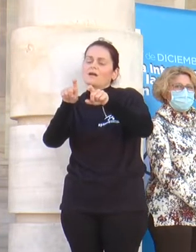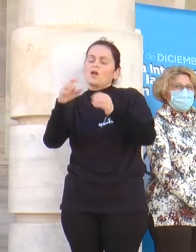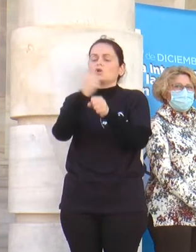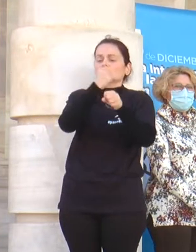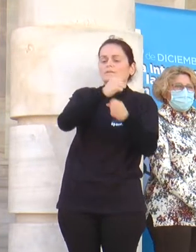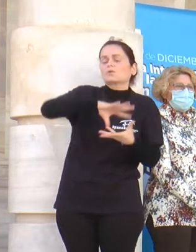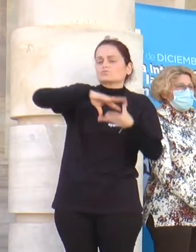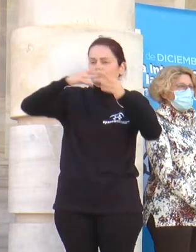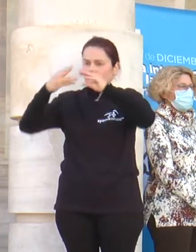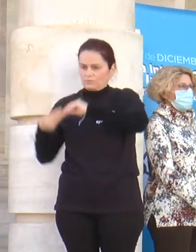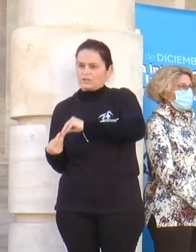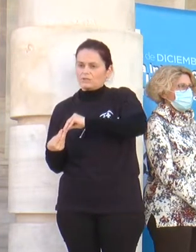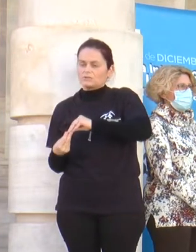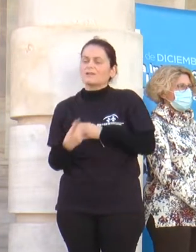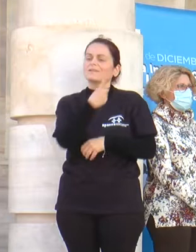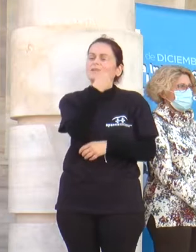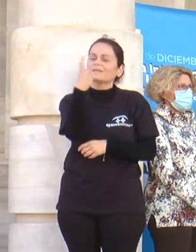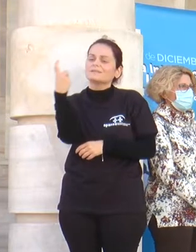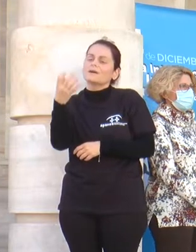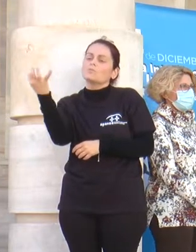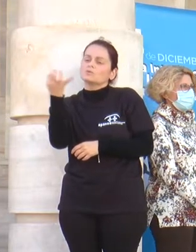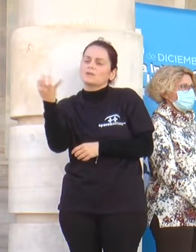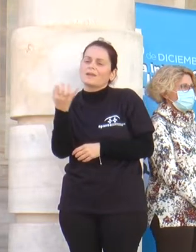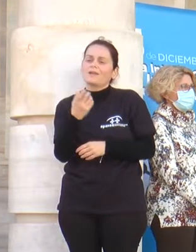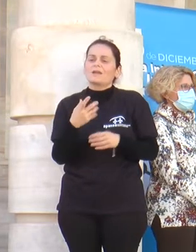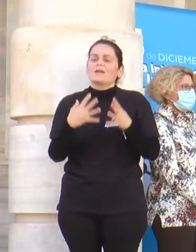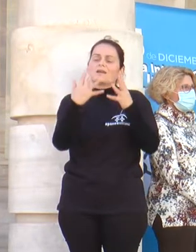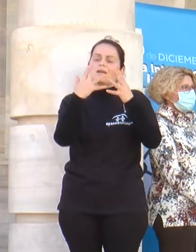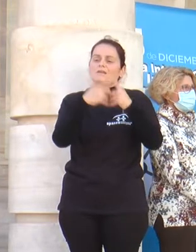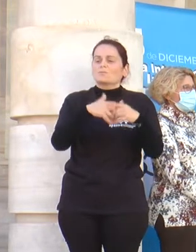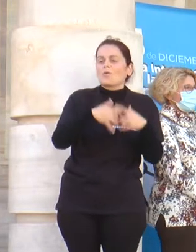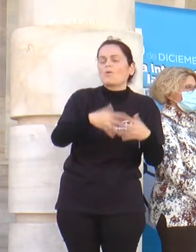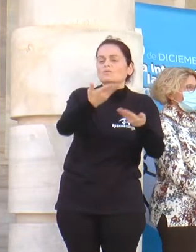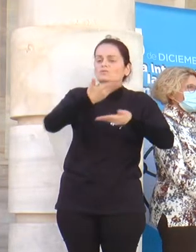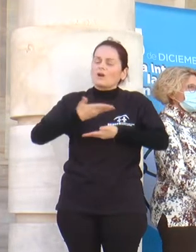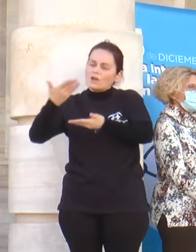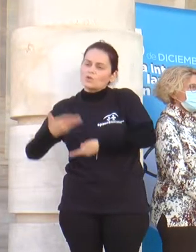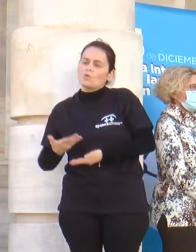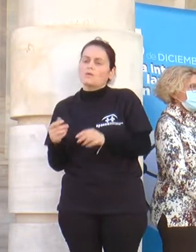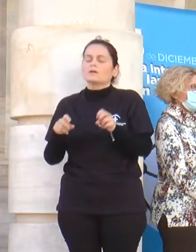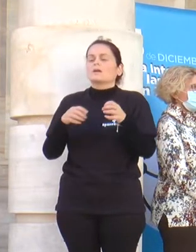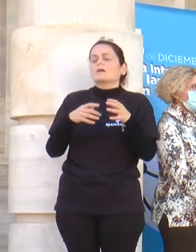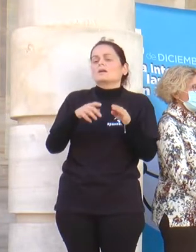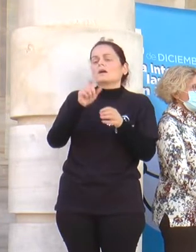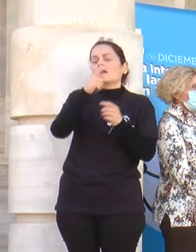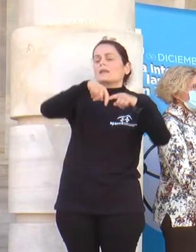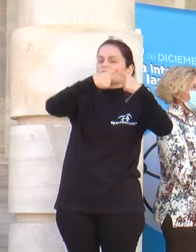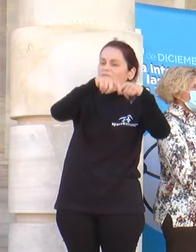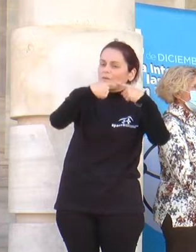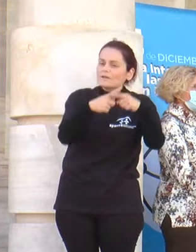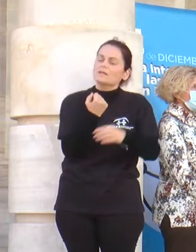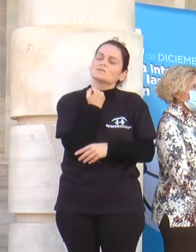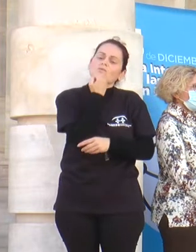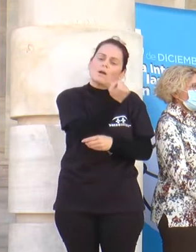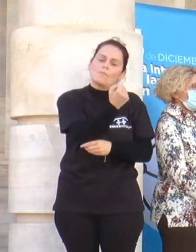trabajo. Necesitamos mayor apoyo institucional a la investigación, a las familias, que son las principales